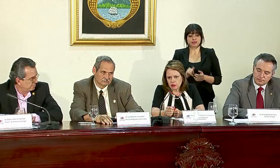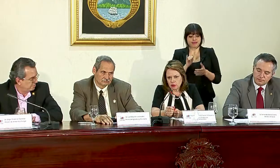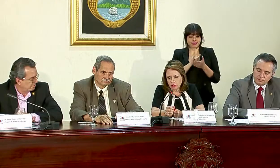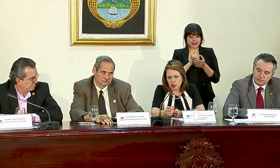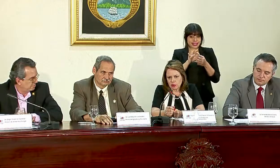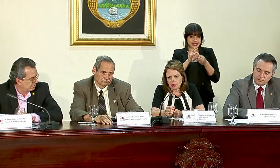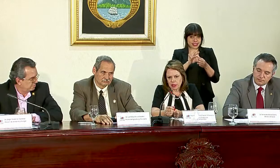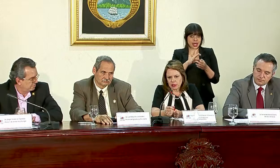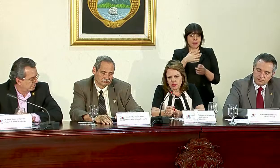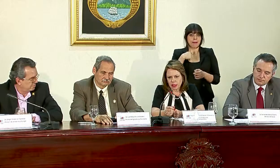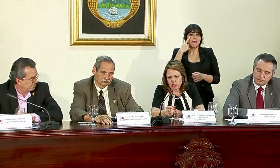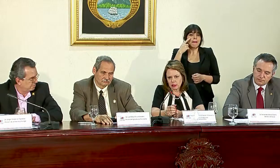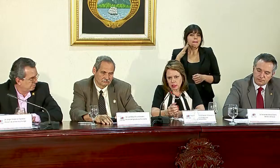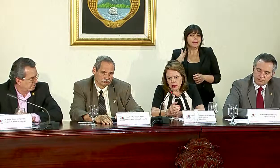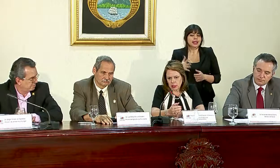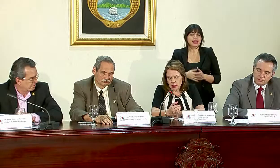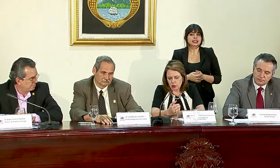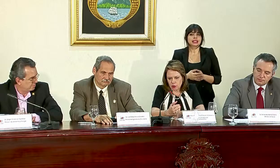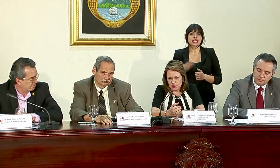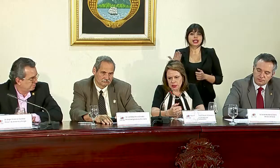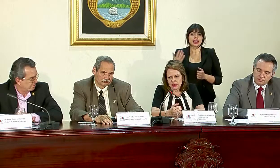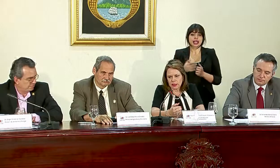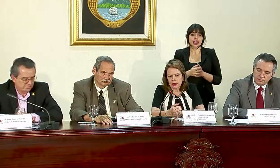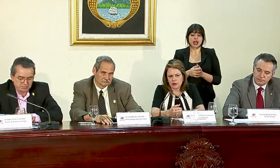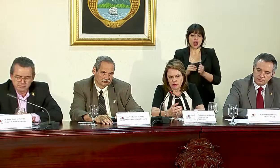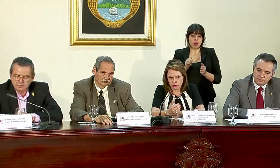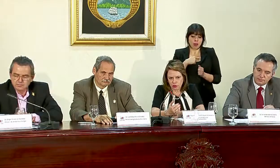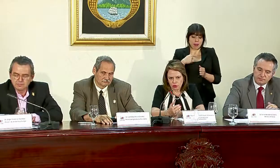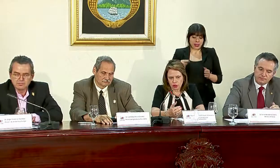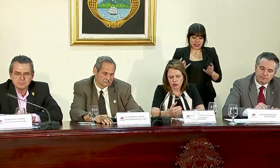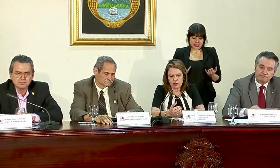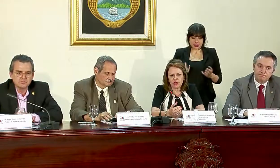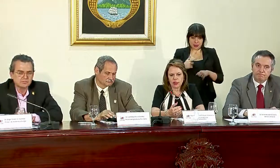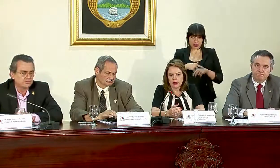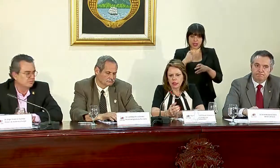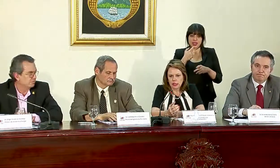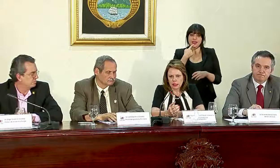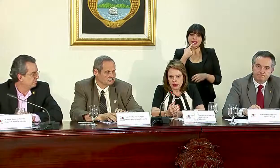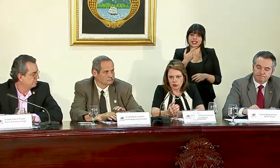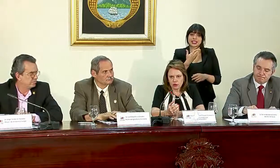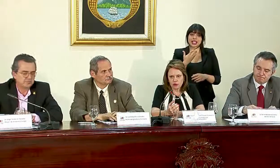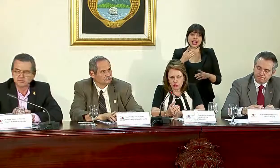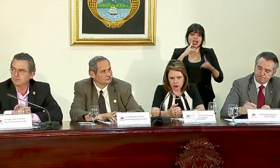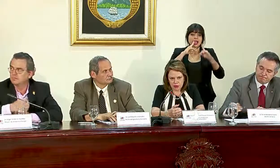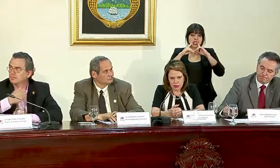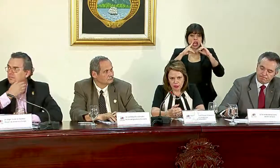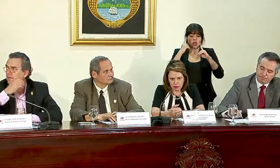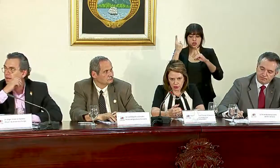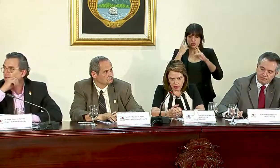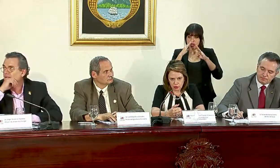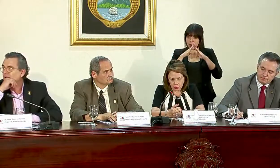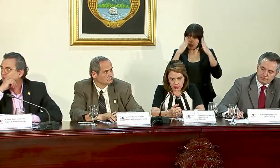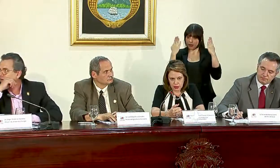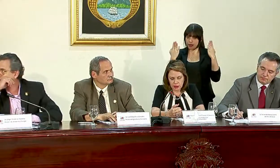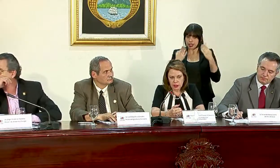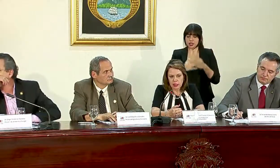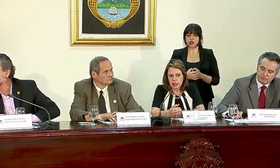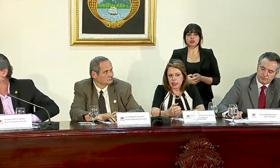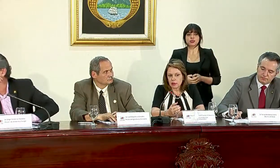ese sentido, a mí me parece que, y como presidente de ejercicio, quiero decir que el diálogo siempre está abierto,